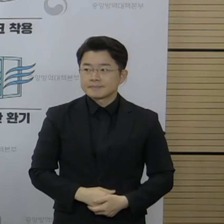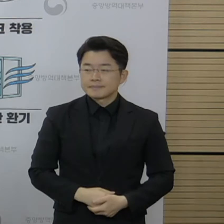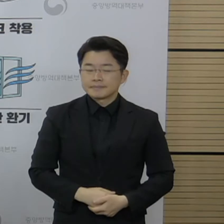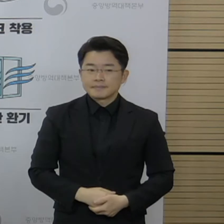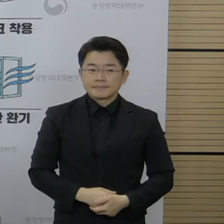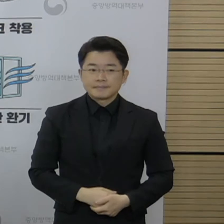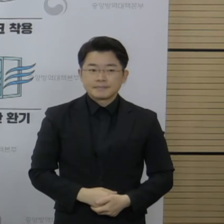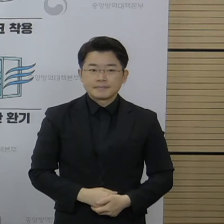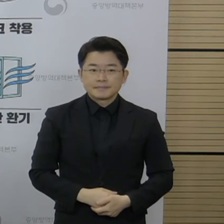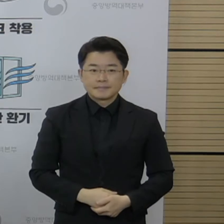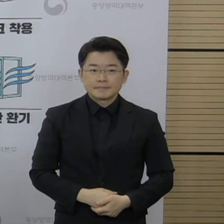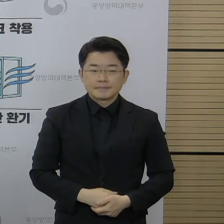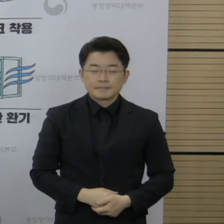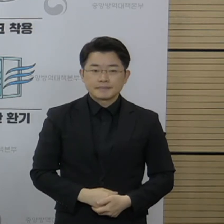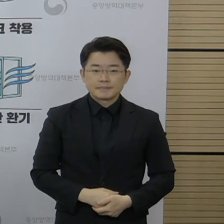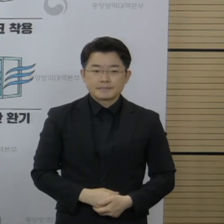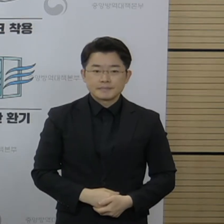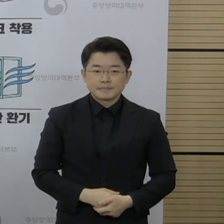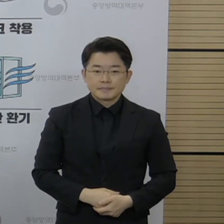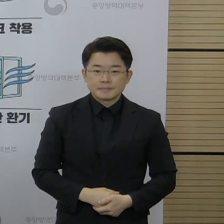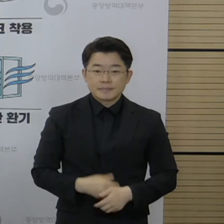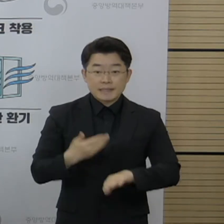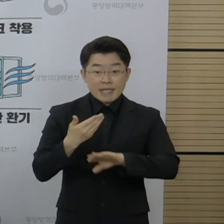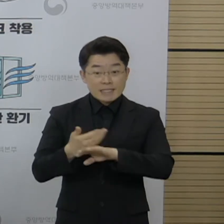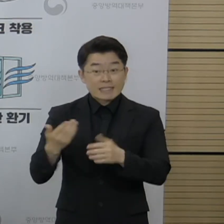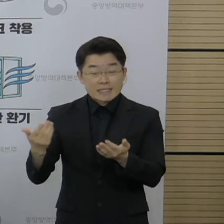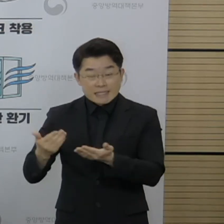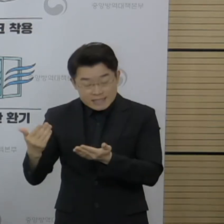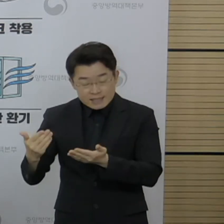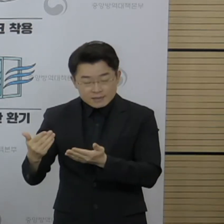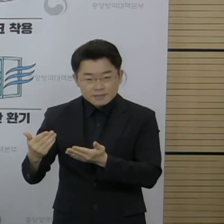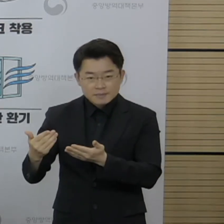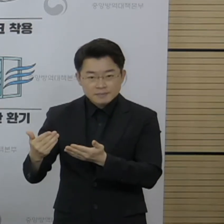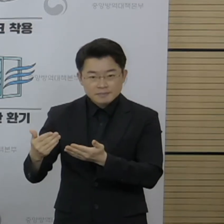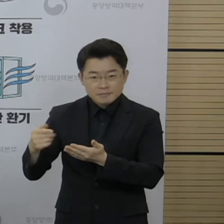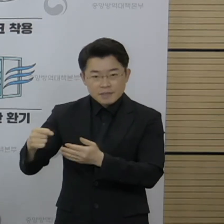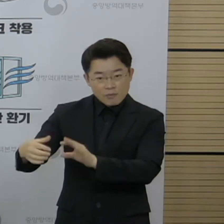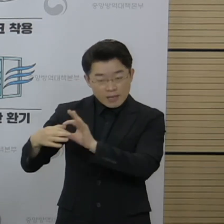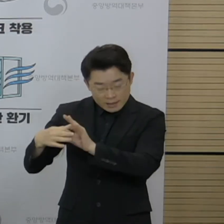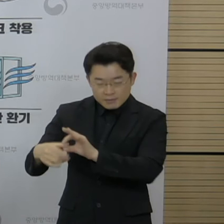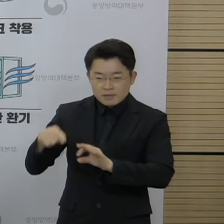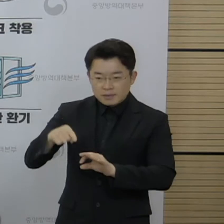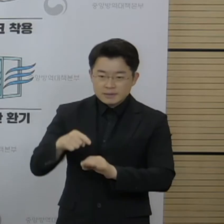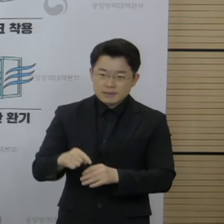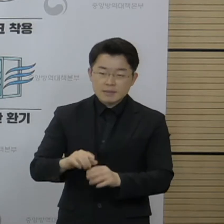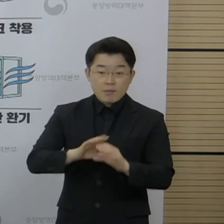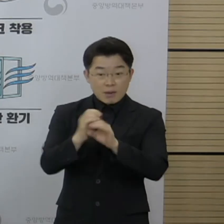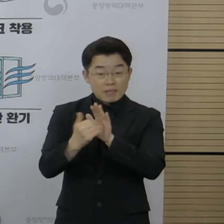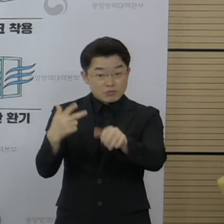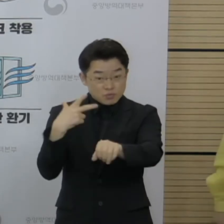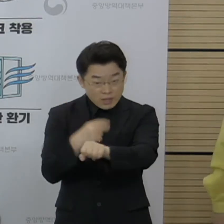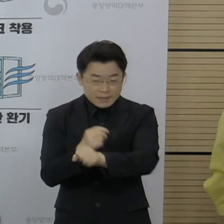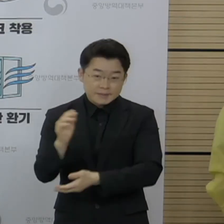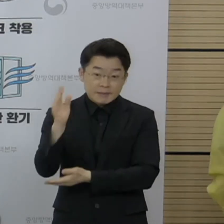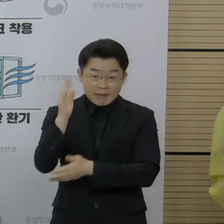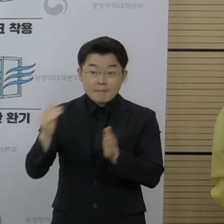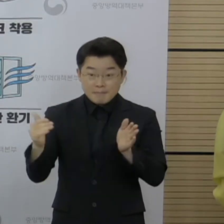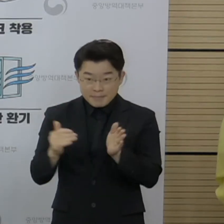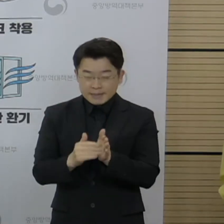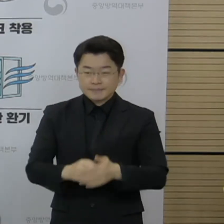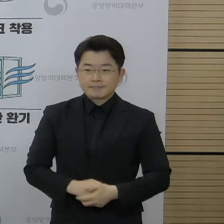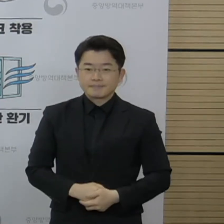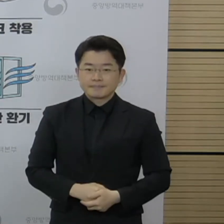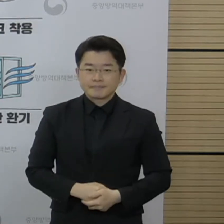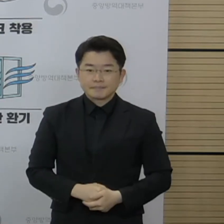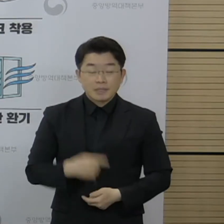이후 일정으로 인해서 백신 교환과 관련된 브리핑은 이상 마무리하도록 하겠습니다. 추가 질문과 관련되어서는